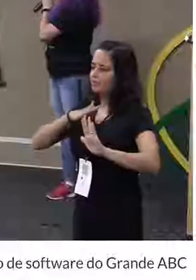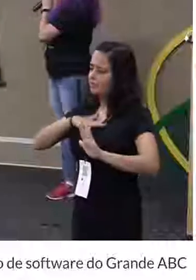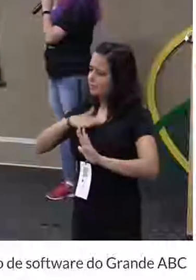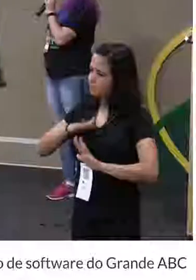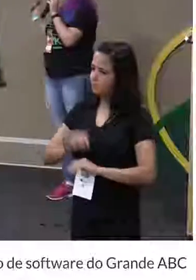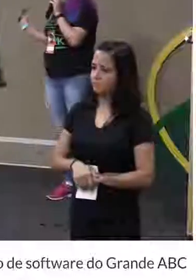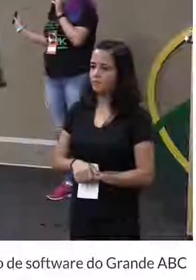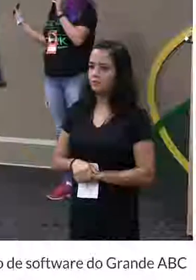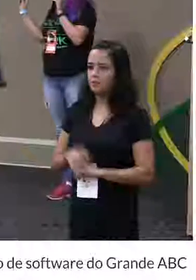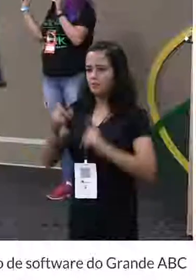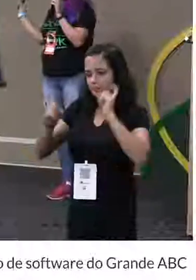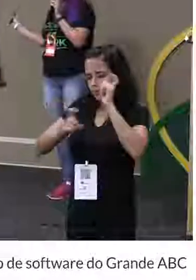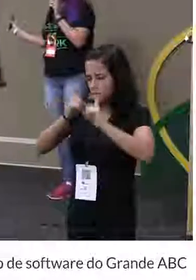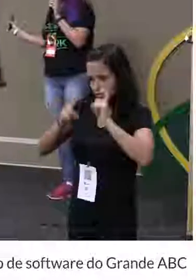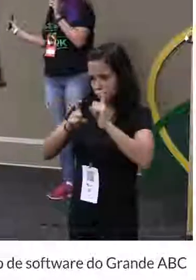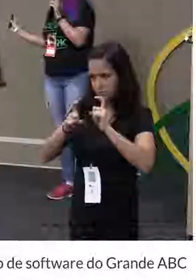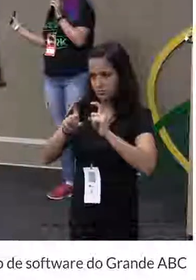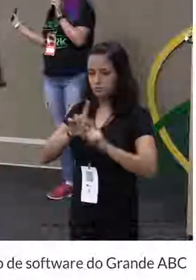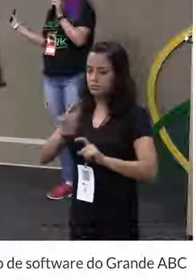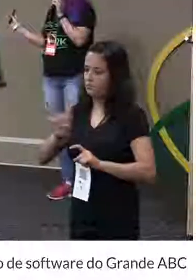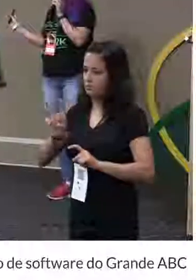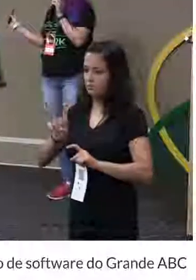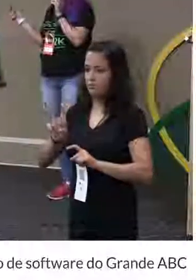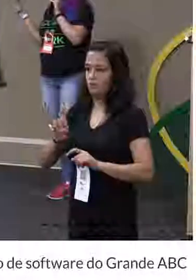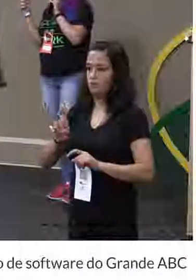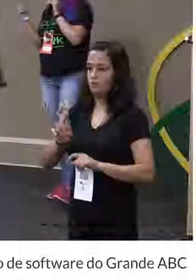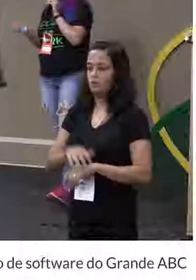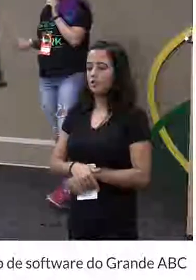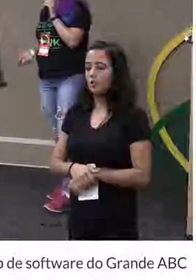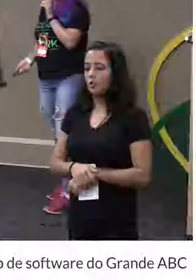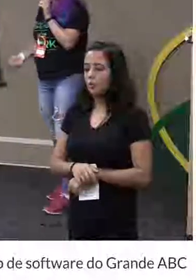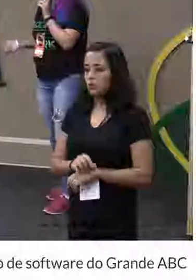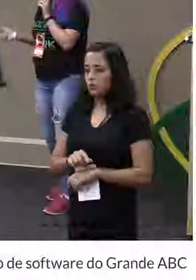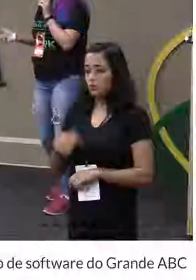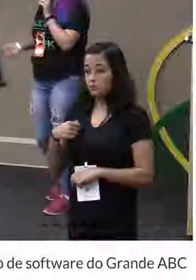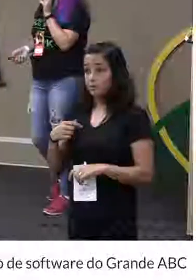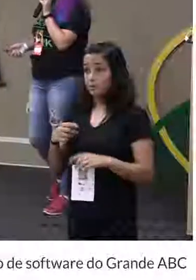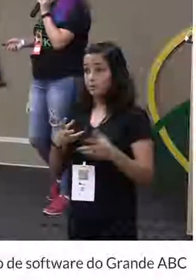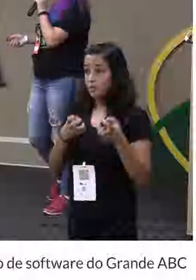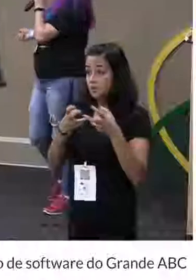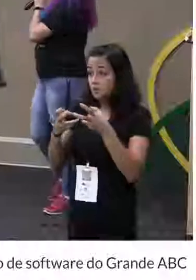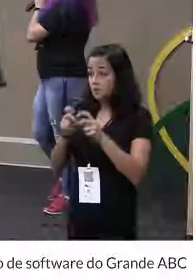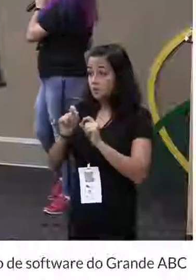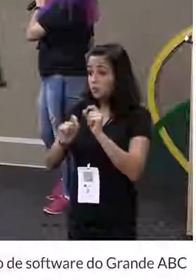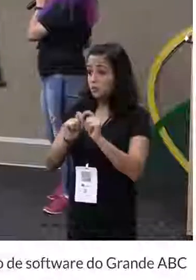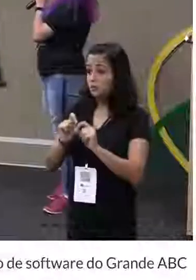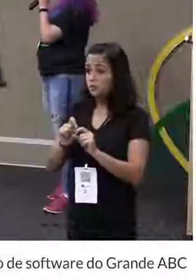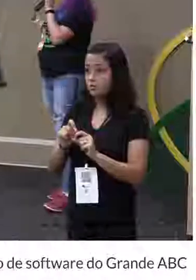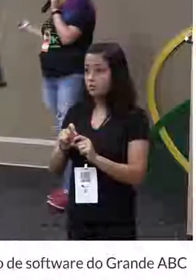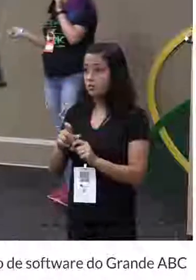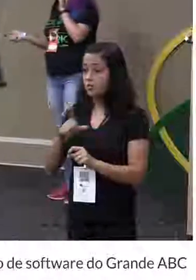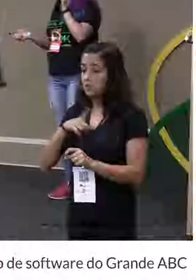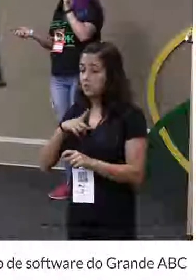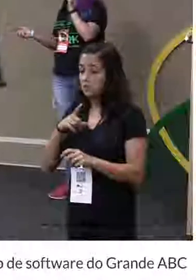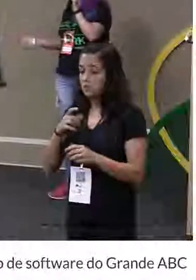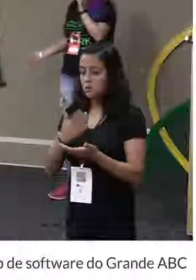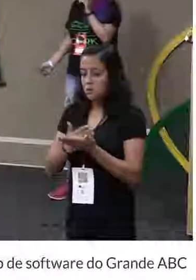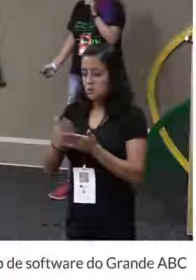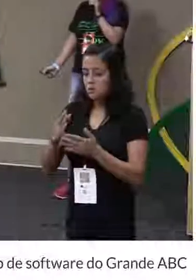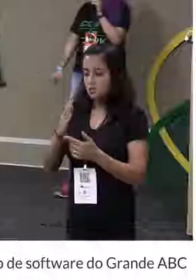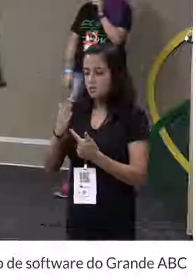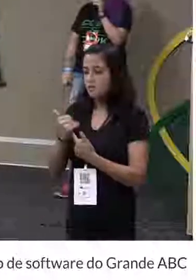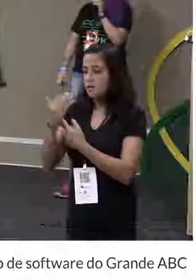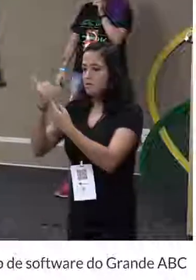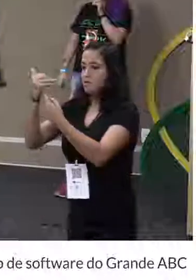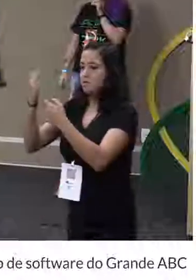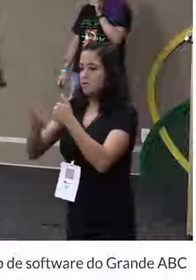Tá? Você não deve começar por nenhum desses. Ok? O que a gente escuta geralmente é, ah, vocês têm que começar pela tecnologia de